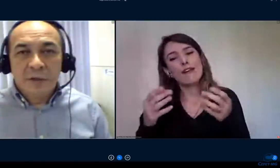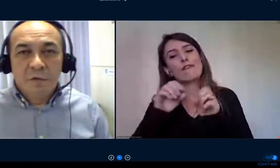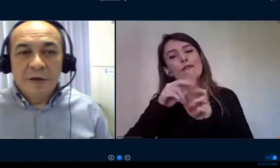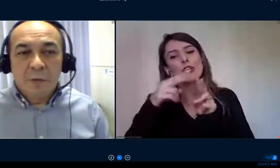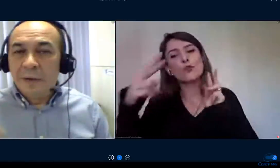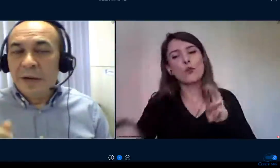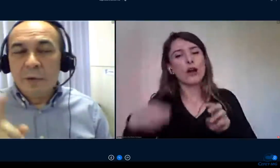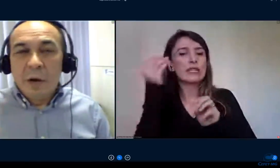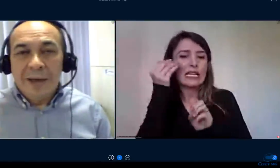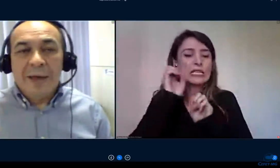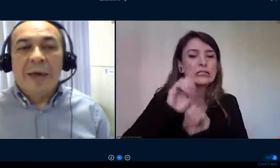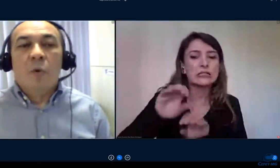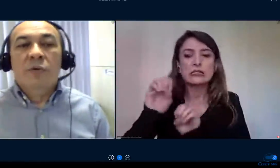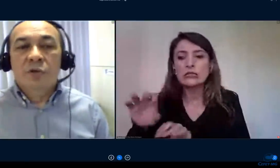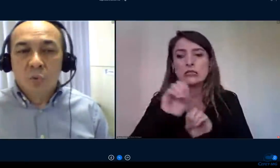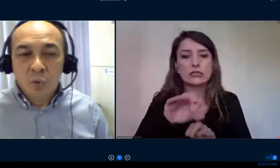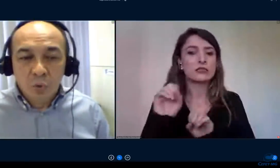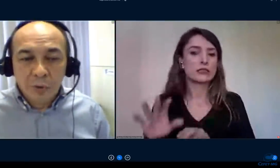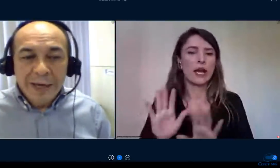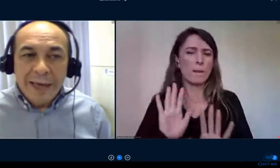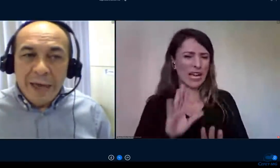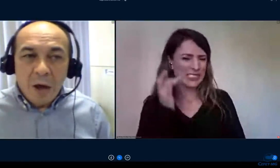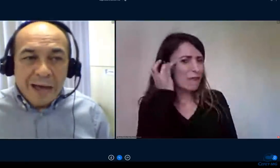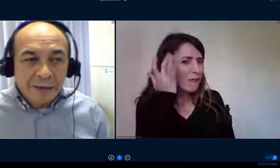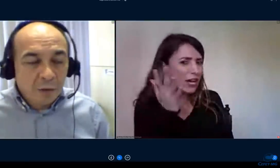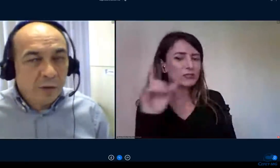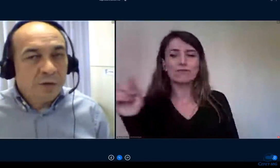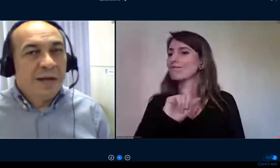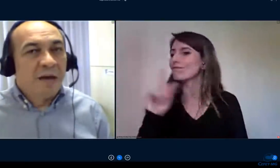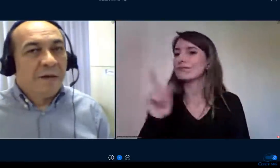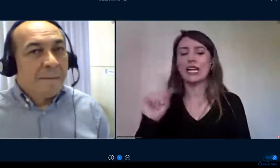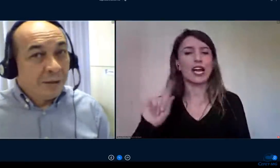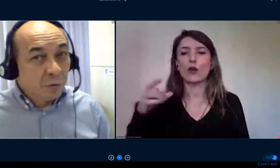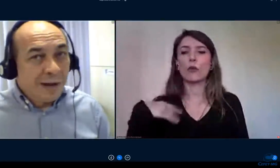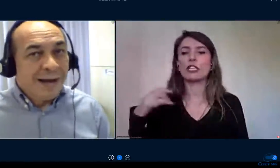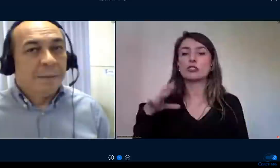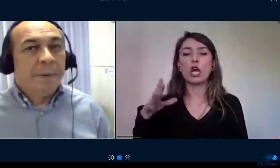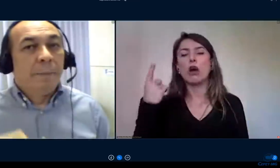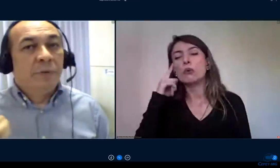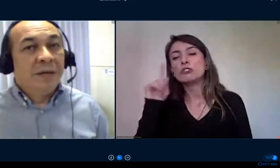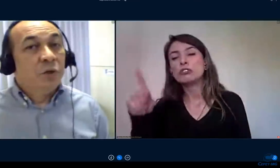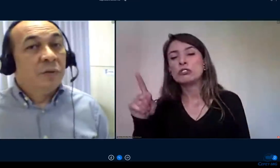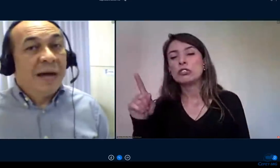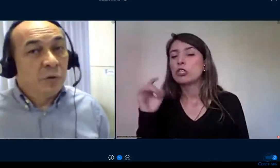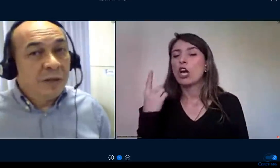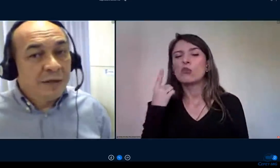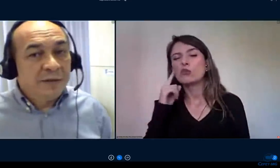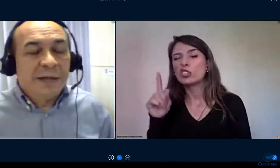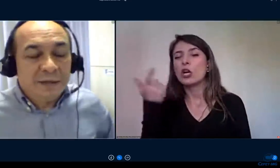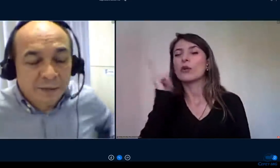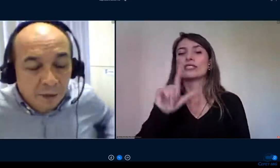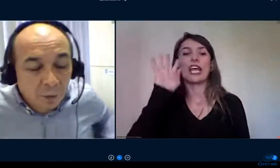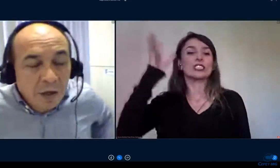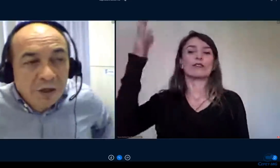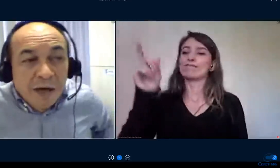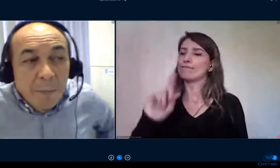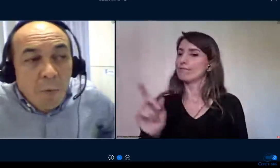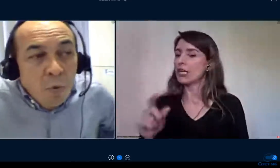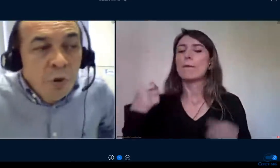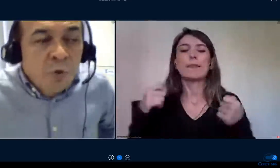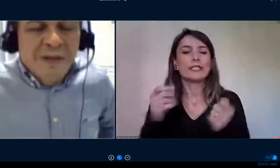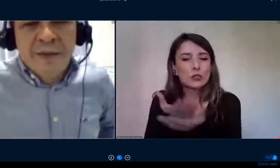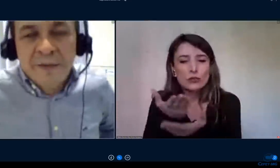noite a gente conseguiu fazer não, não é é um estudo é aquilo que te leva à madrugada para poder estudar toda a legislação